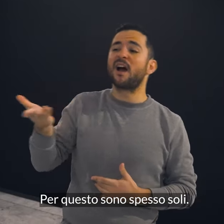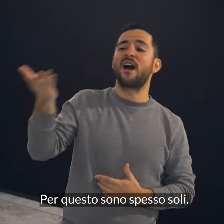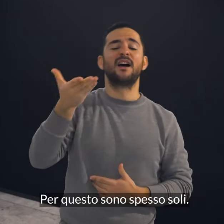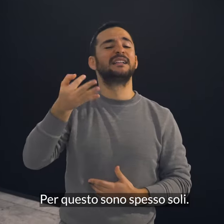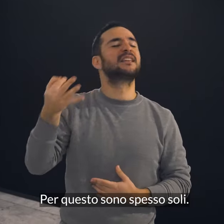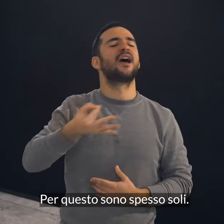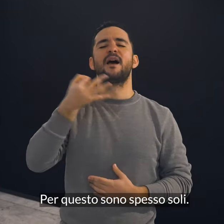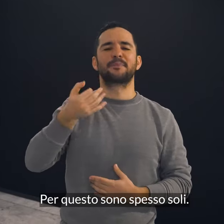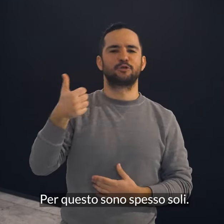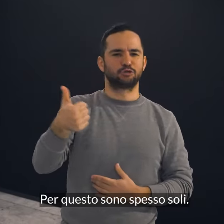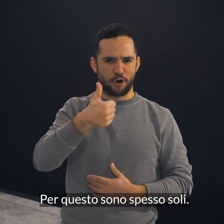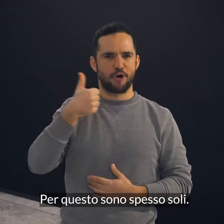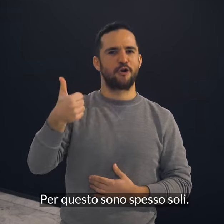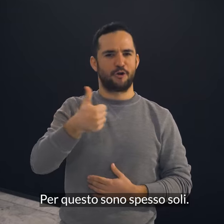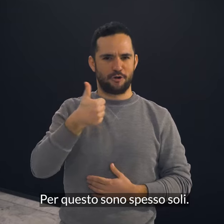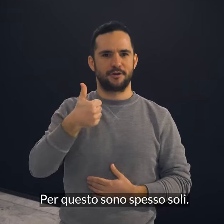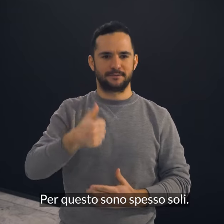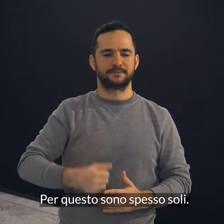Per questo sono spesso soli.